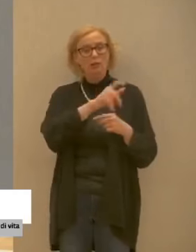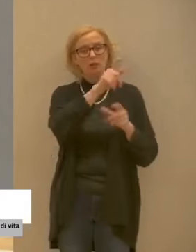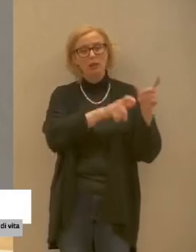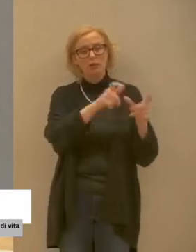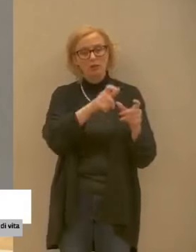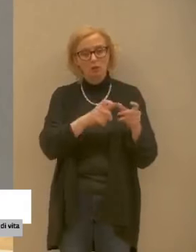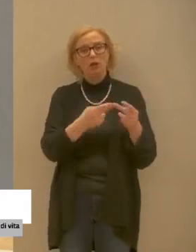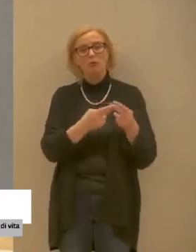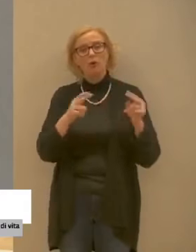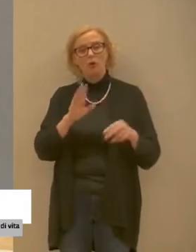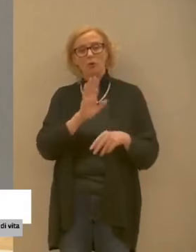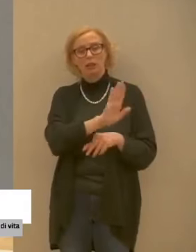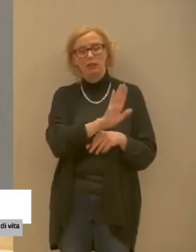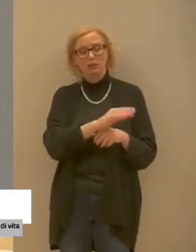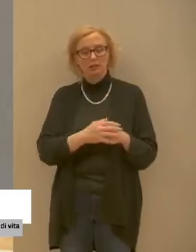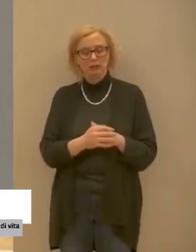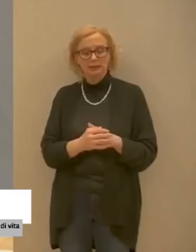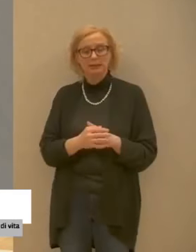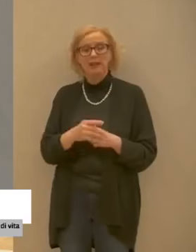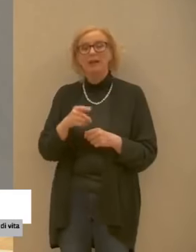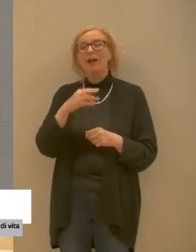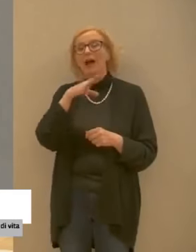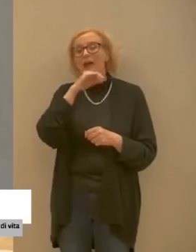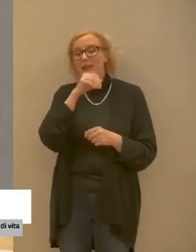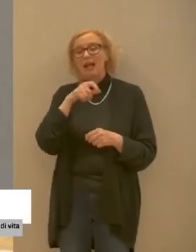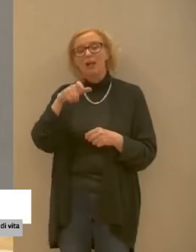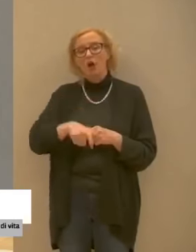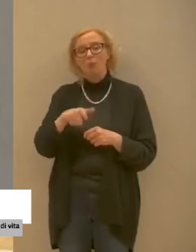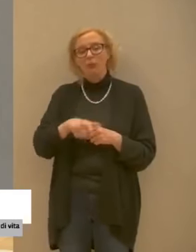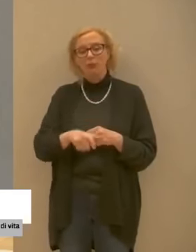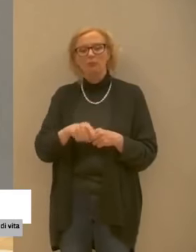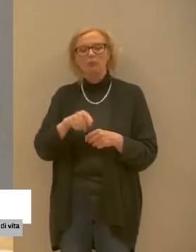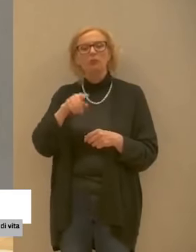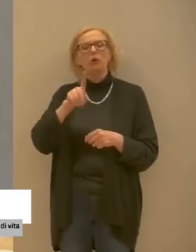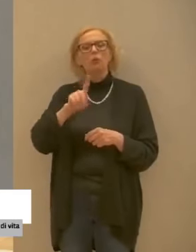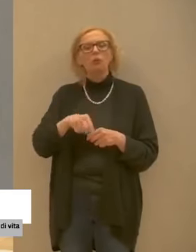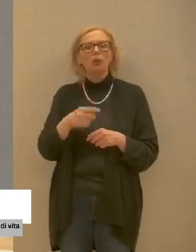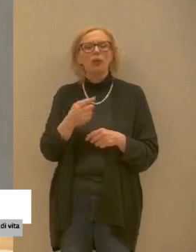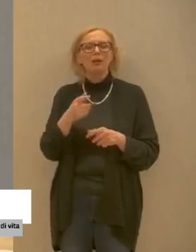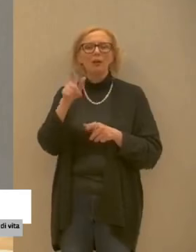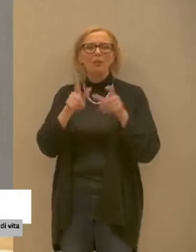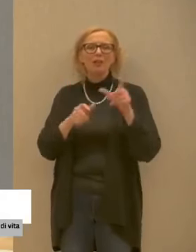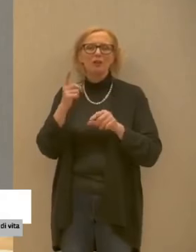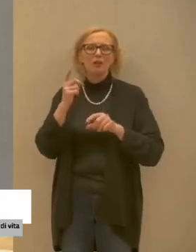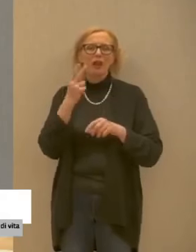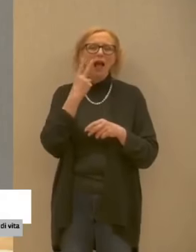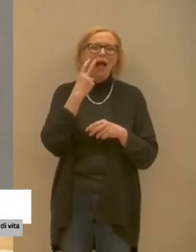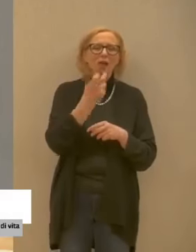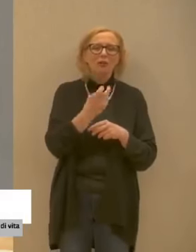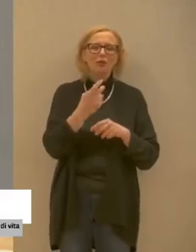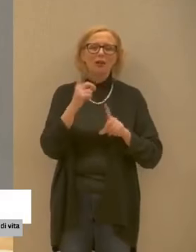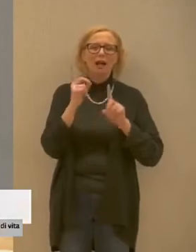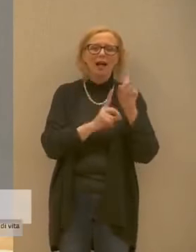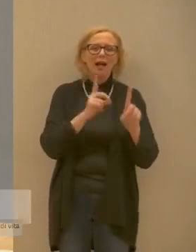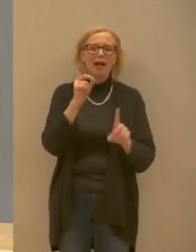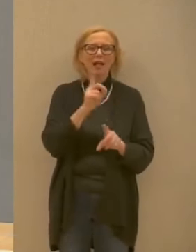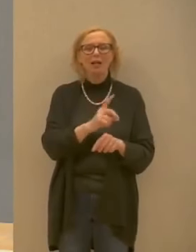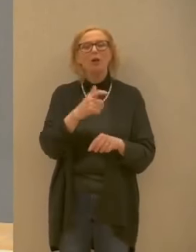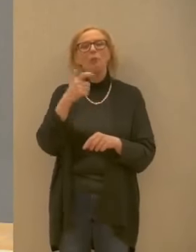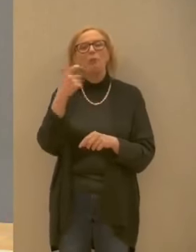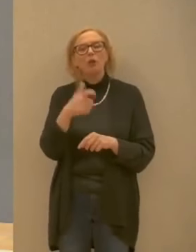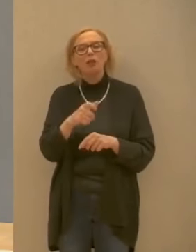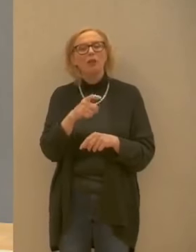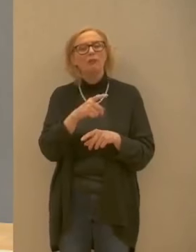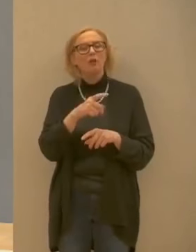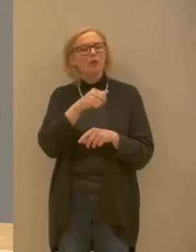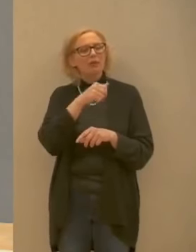davvero un obbligo e anche nel ricevere le visite devono essere strettamente per necessità assistenziali ecco